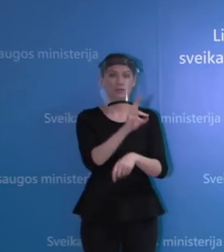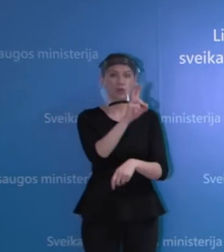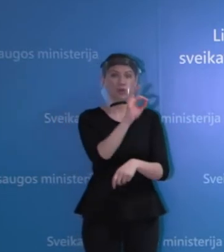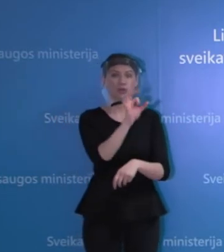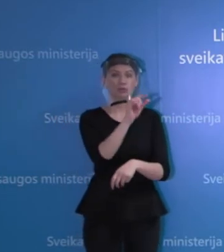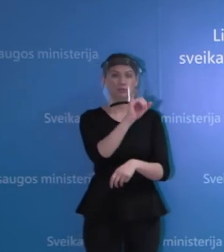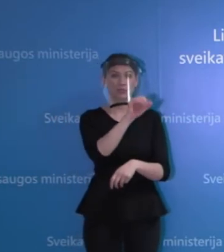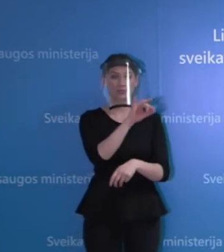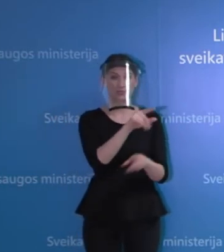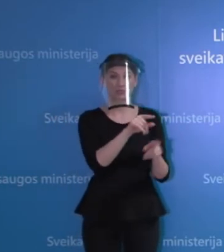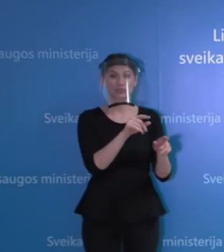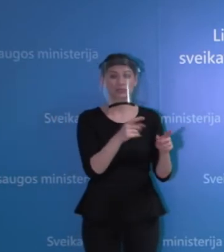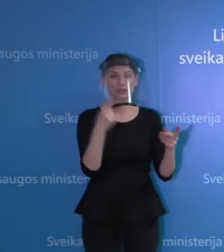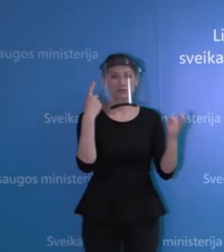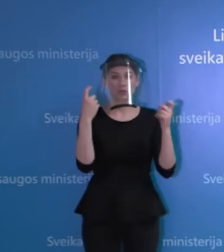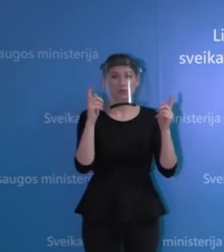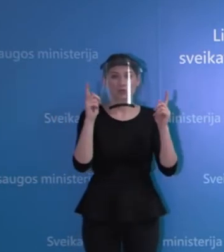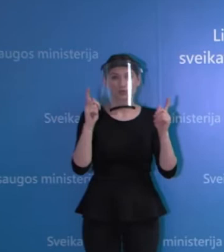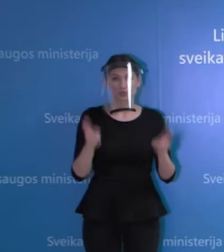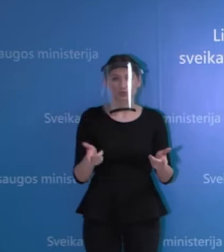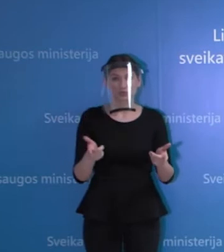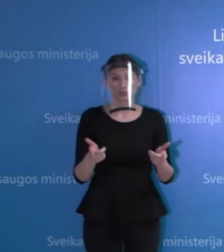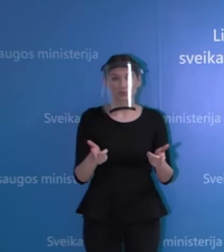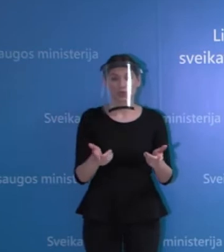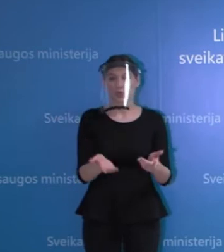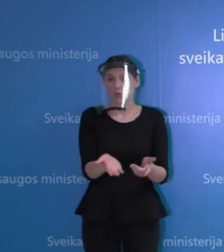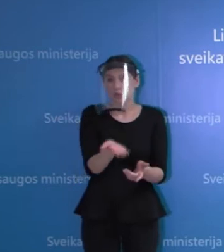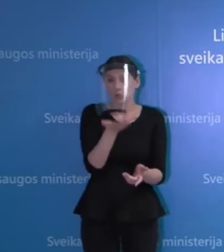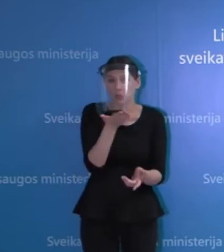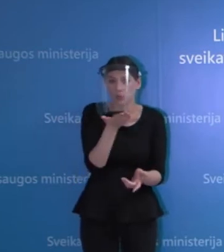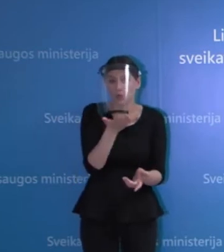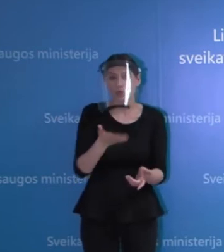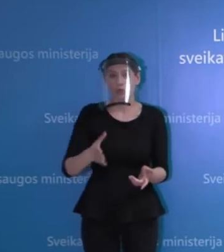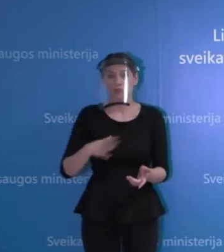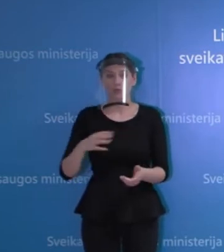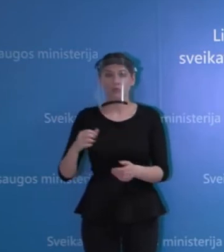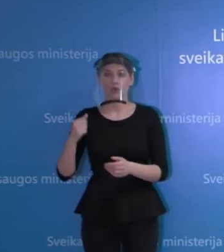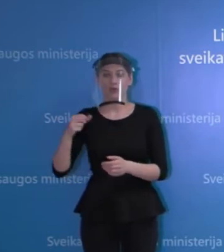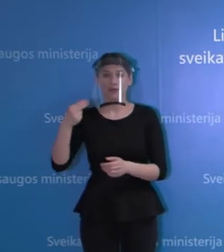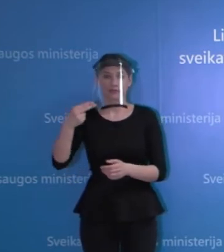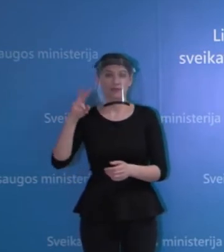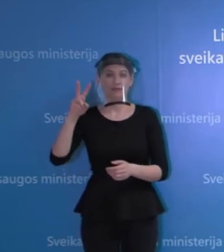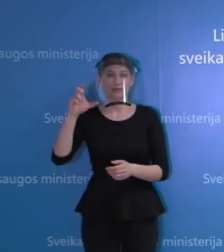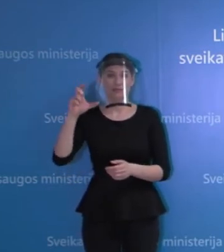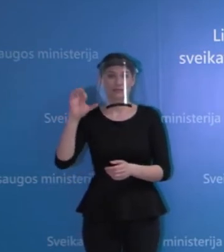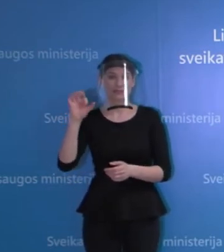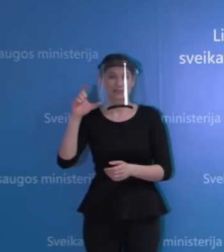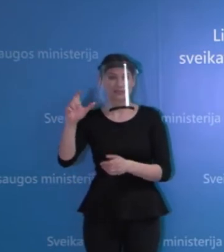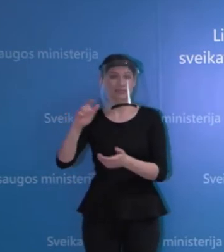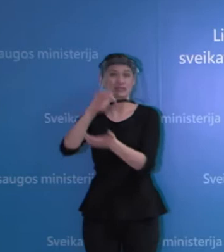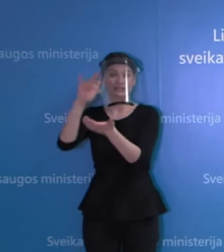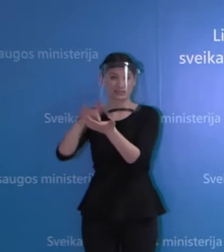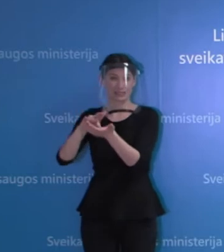iš tiesų, yra, na, sakyčiau, mažu mažiausiai skandalinga. Tai, ką išsiaiškino Nacionalinio visuomenės seikatos centro